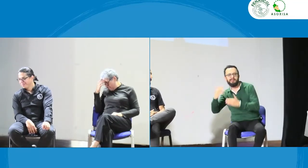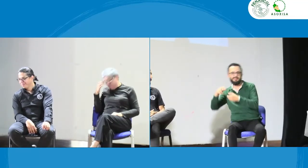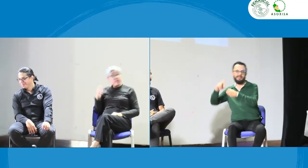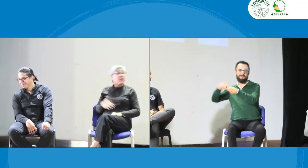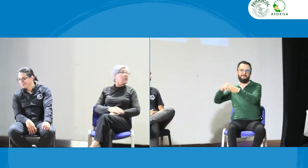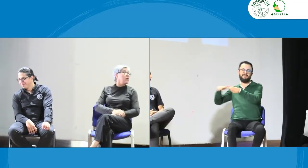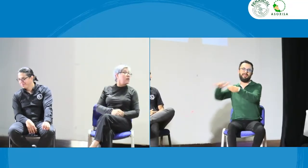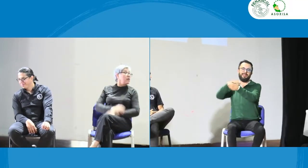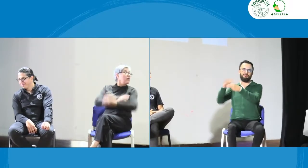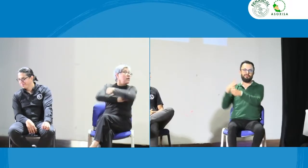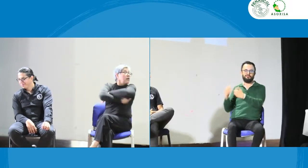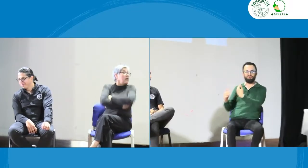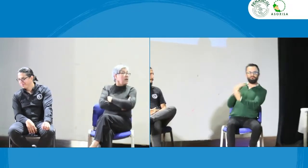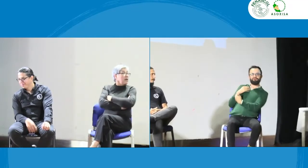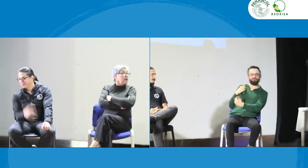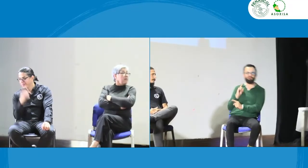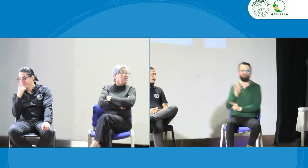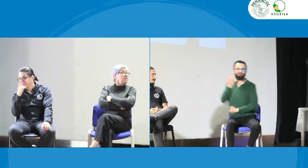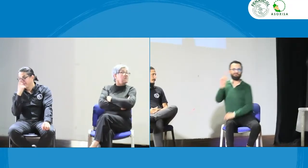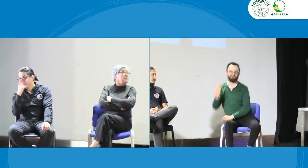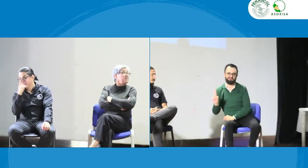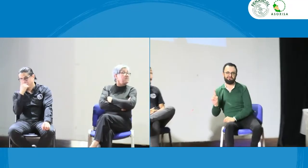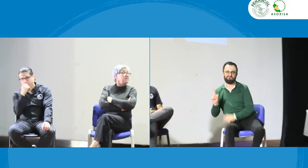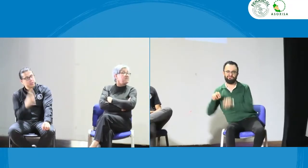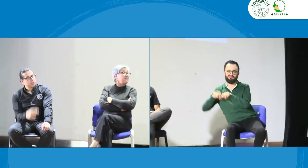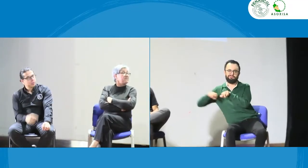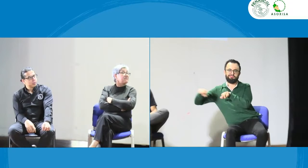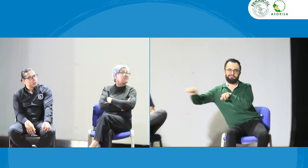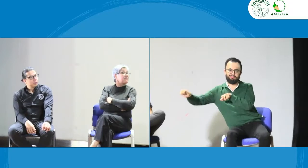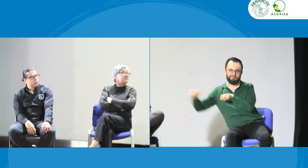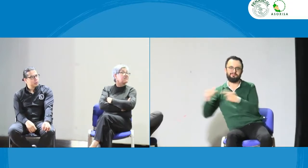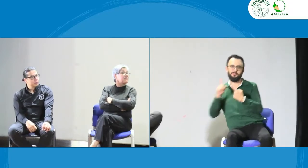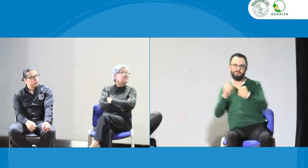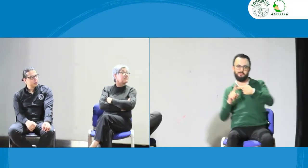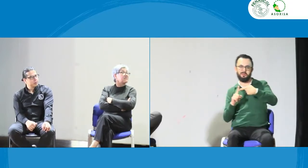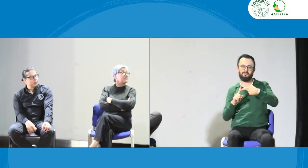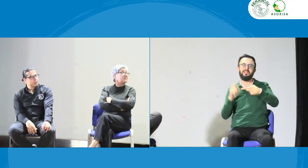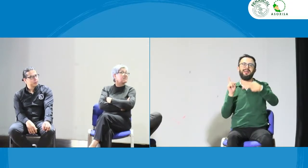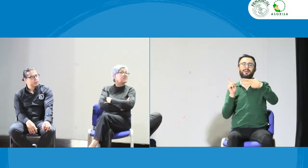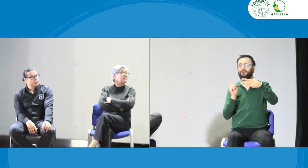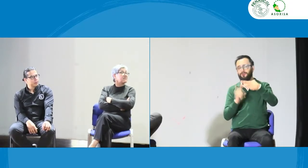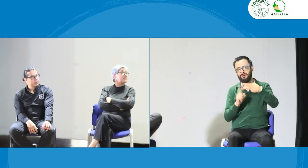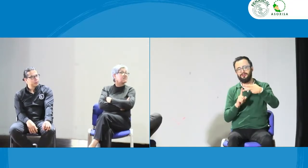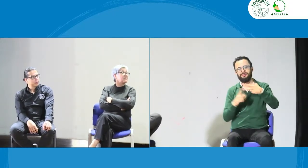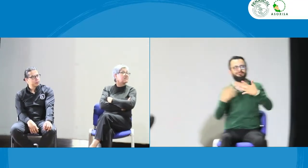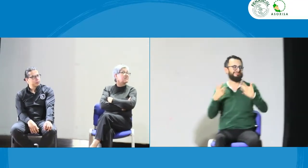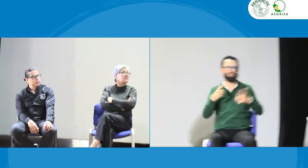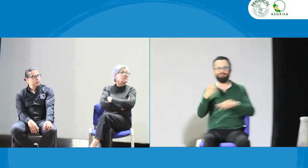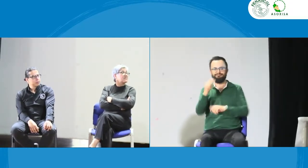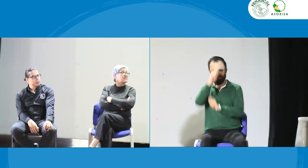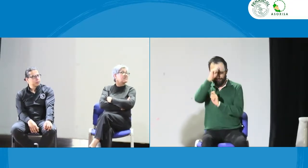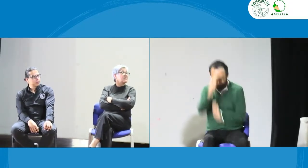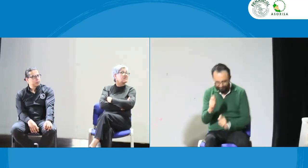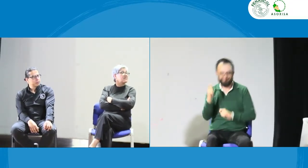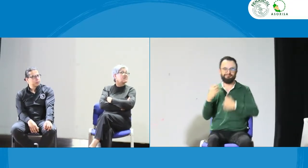darle las gracias a la Federación por la invitación que me hace poder participar en este panel. Y segundo, pues también